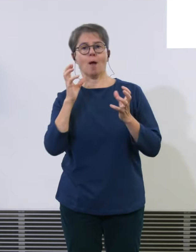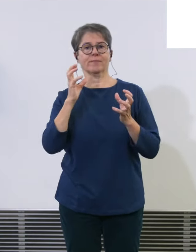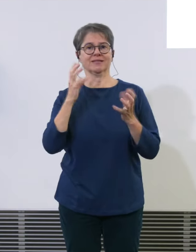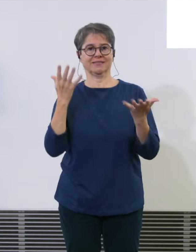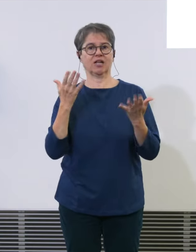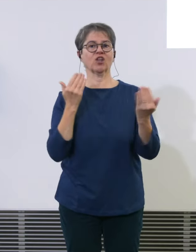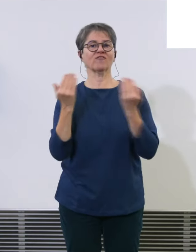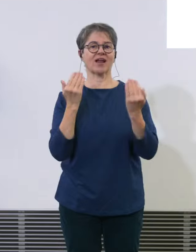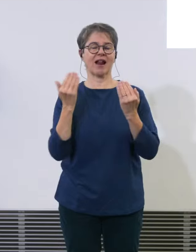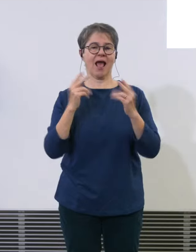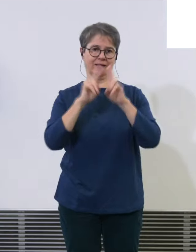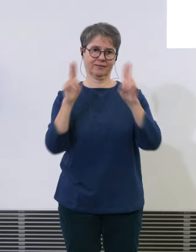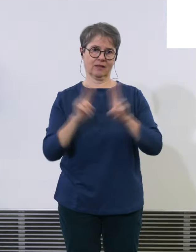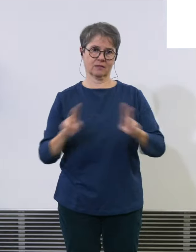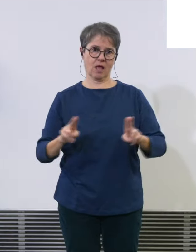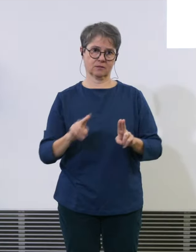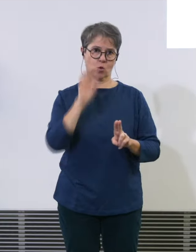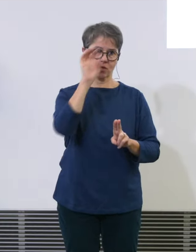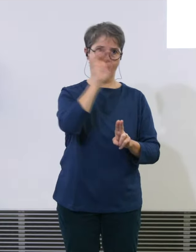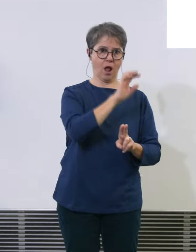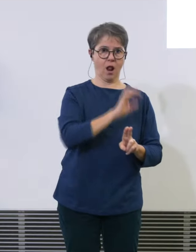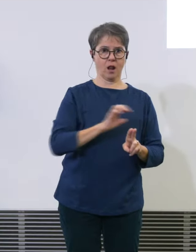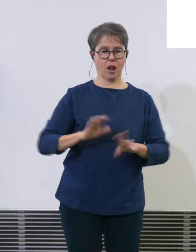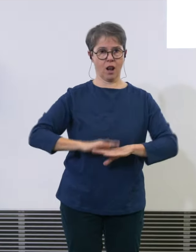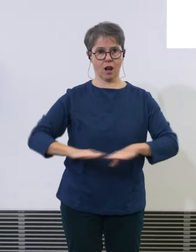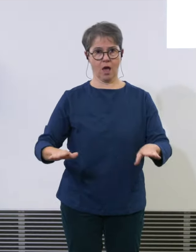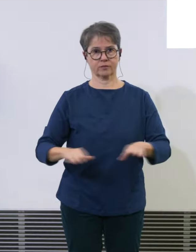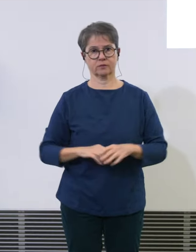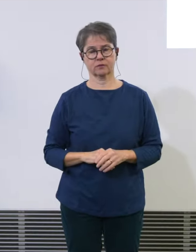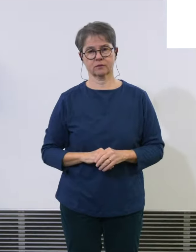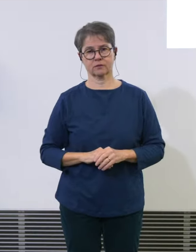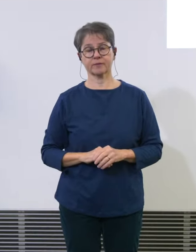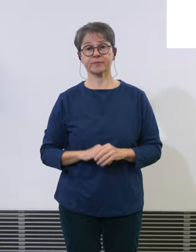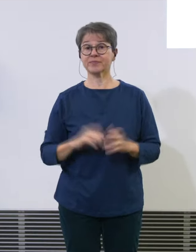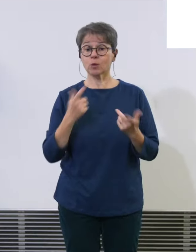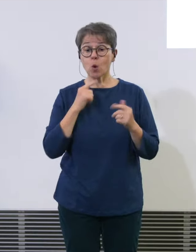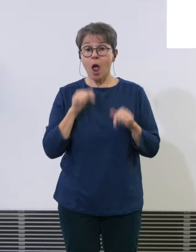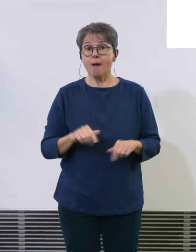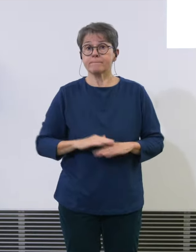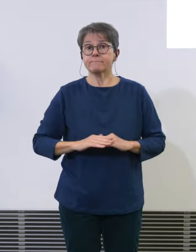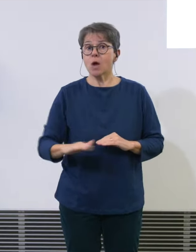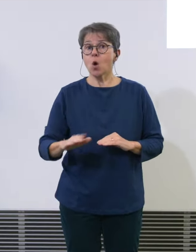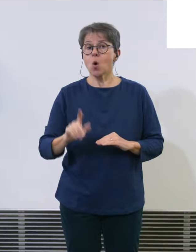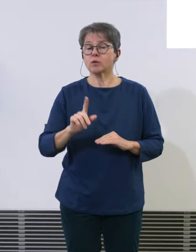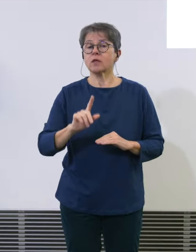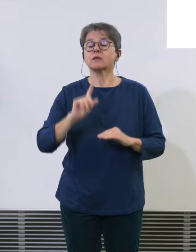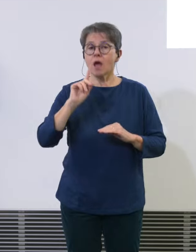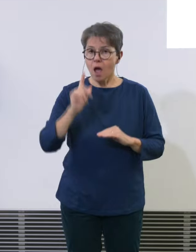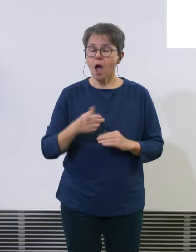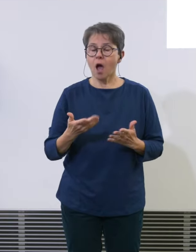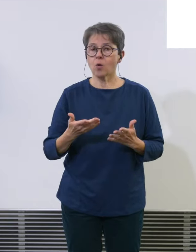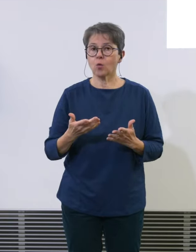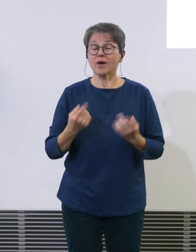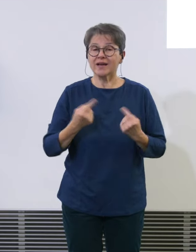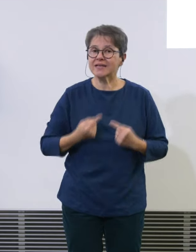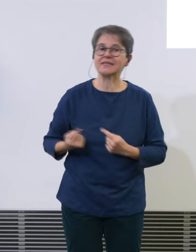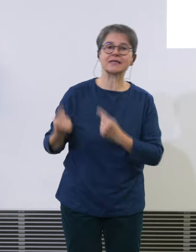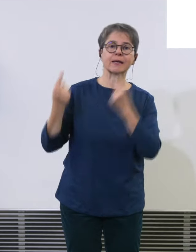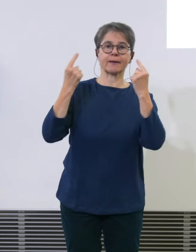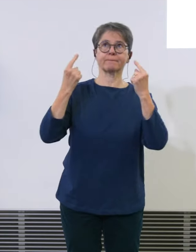im internationalen Vergleich. Es ist nicht nur am Boden, wo man das dann sieht. In der Luft ist das genau gleich.